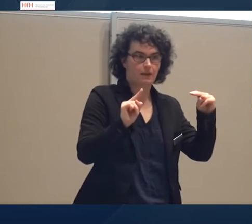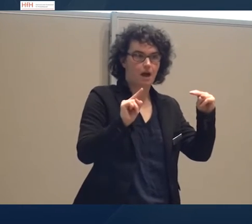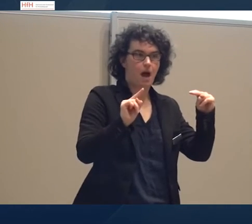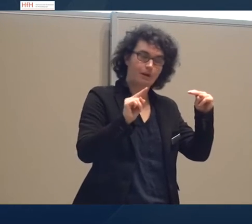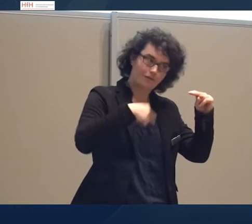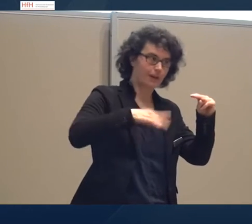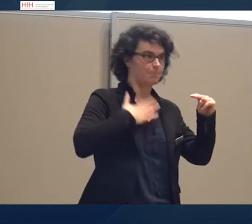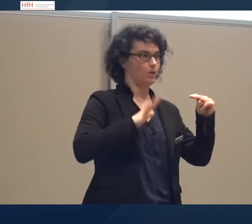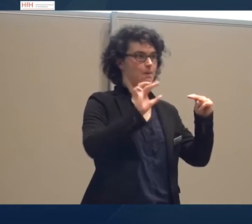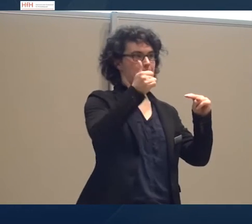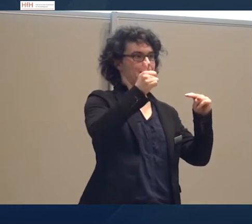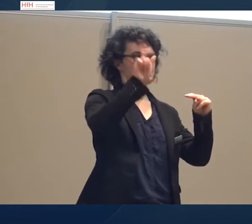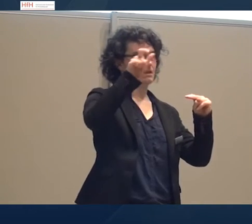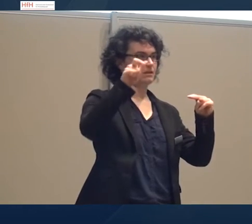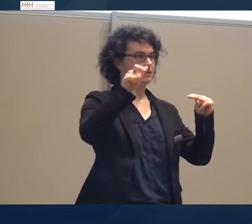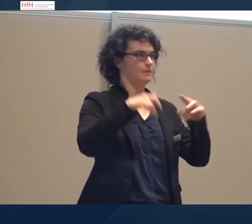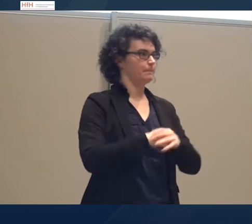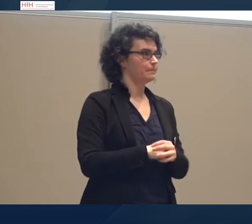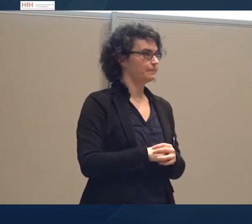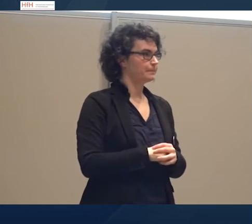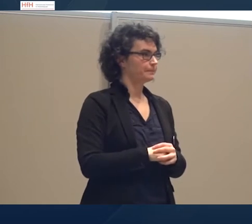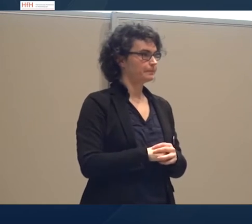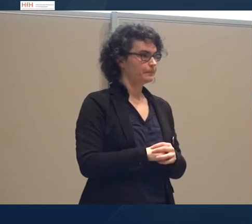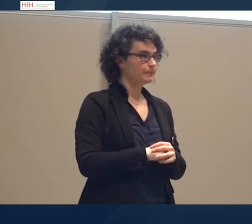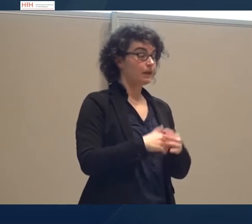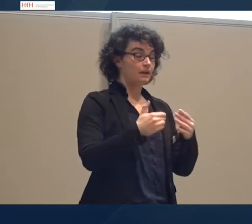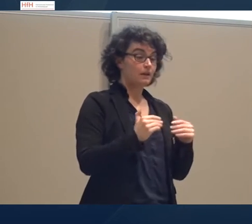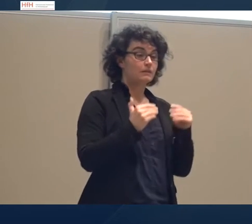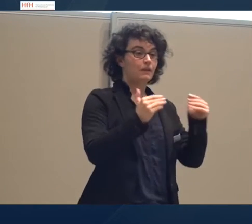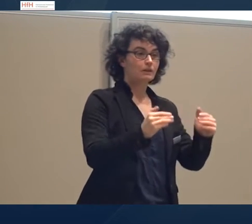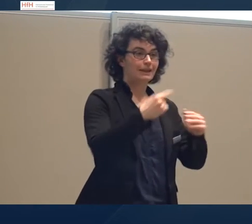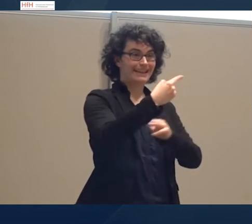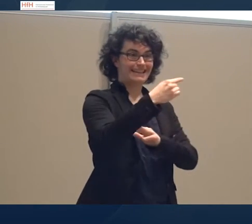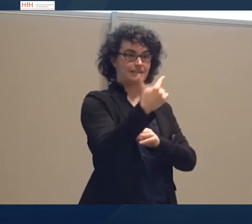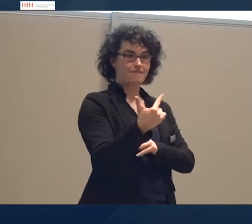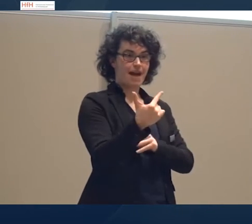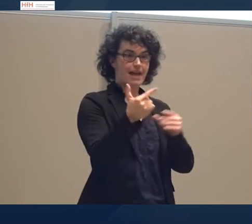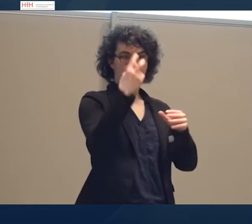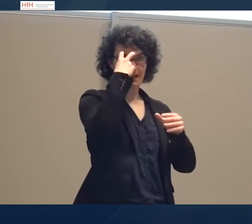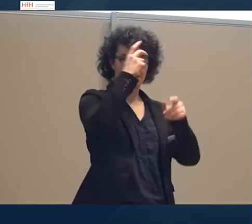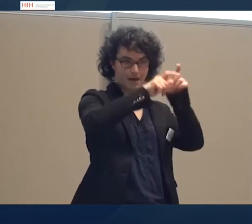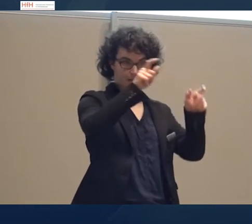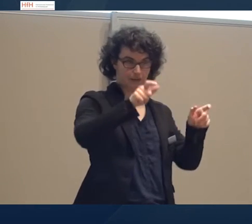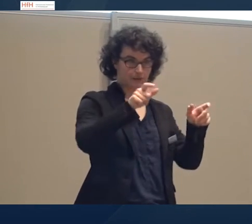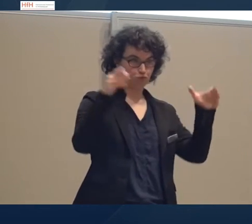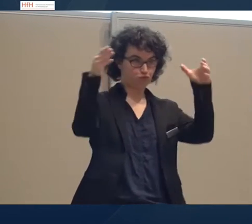Mit der Gruppe der G2 Expertinnen werden wir Videos aufnehmen. Wir haben sogar schon